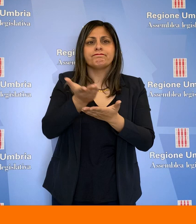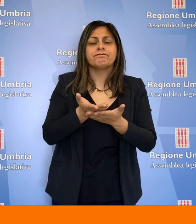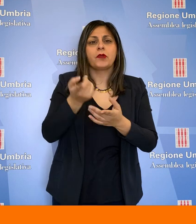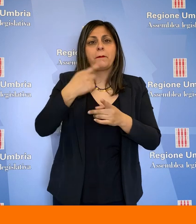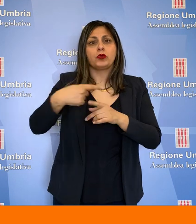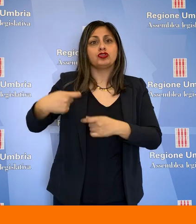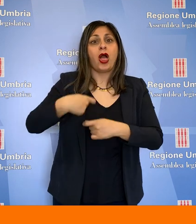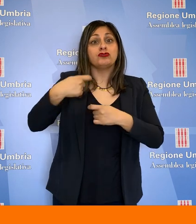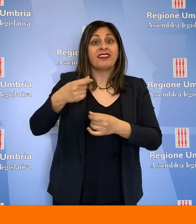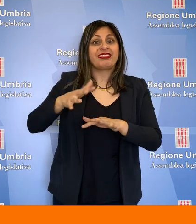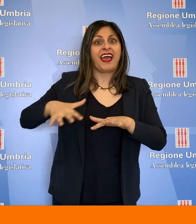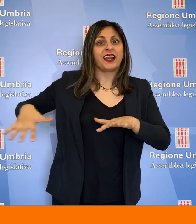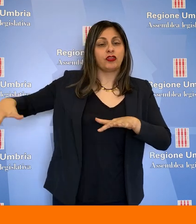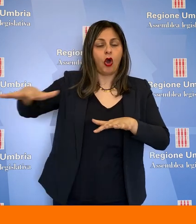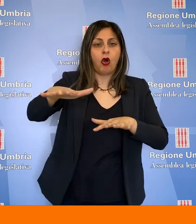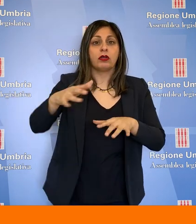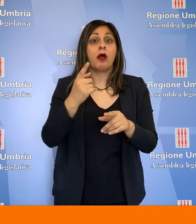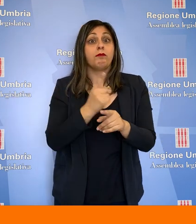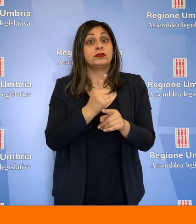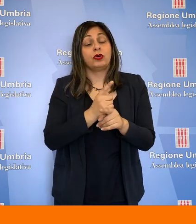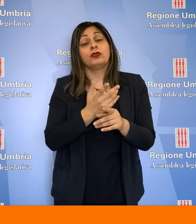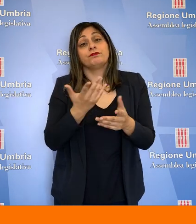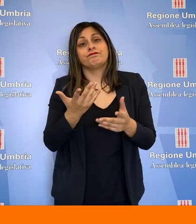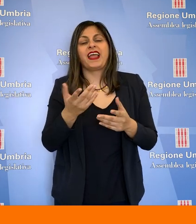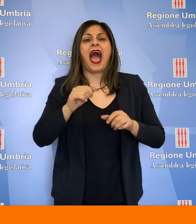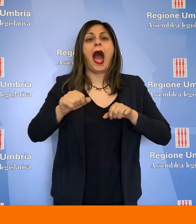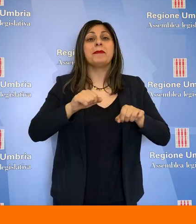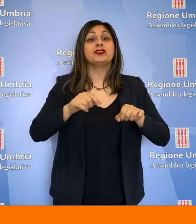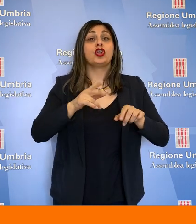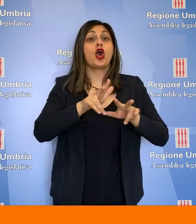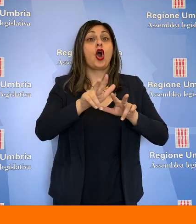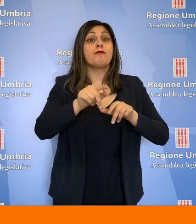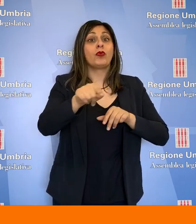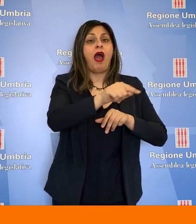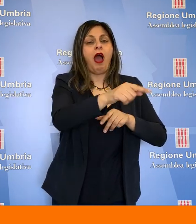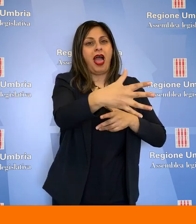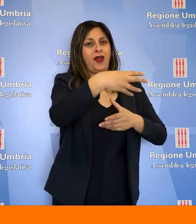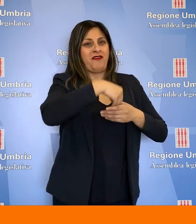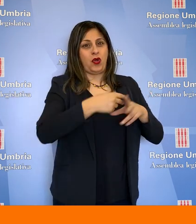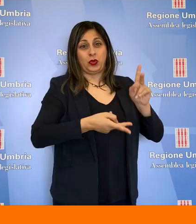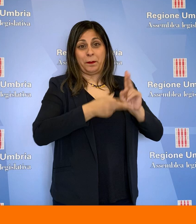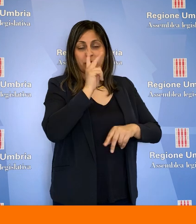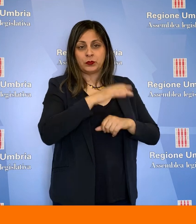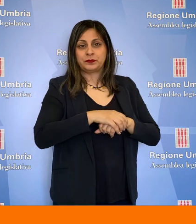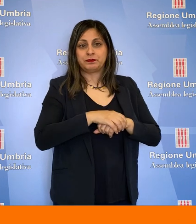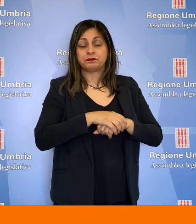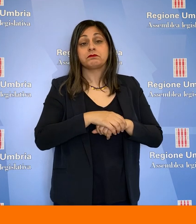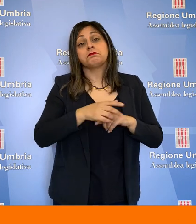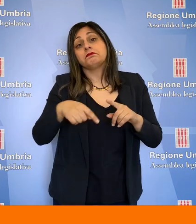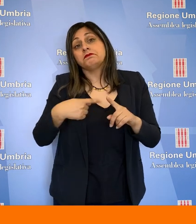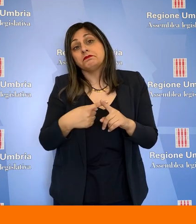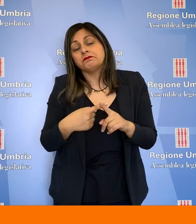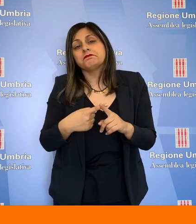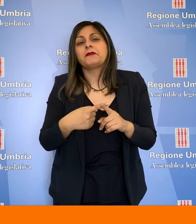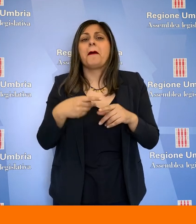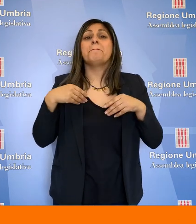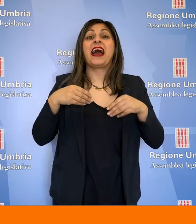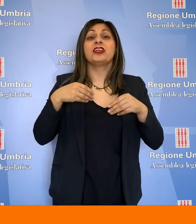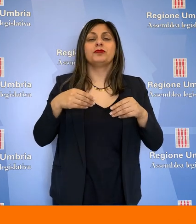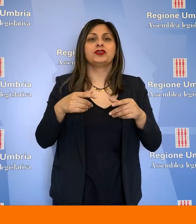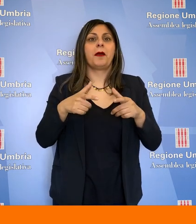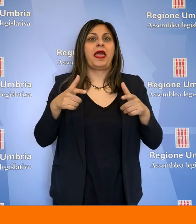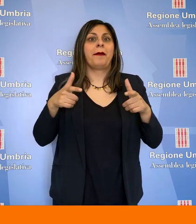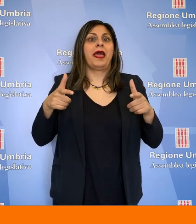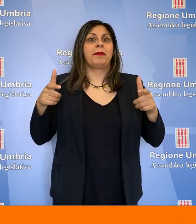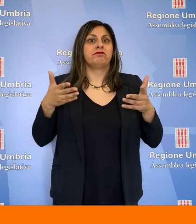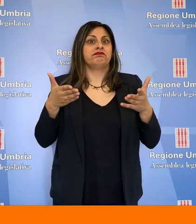attenzione alle istanze e alle sollecitazioni dei territori. Necessario un maggiore coinvolgimento delle amministrazioni comunali, prevedere